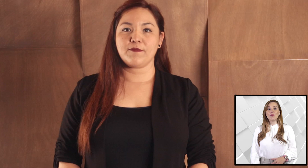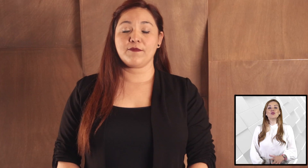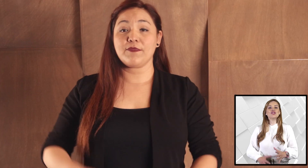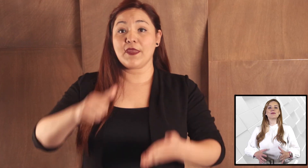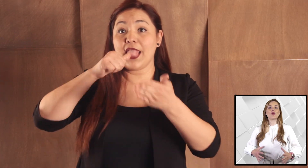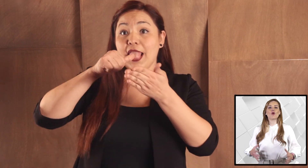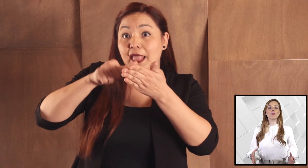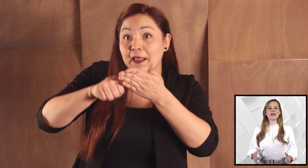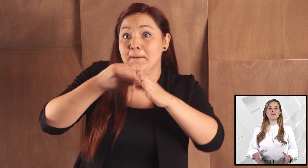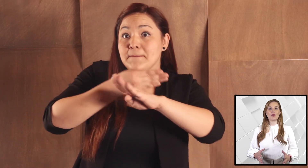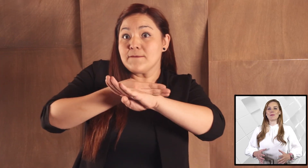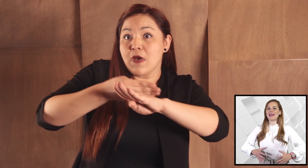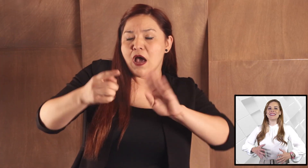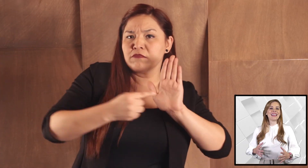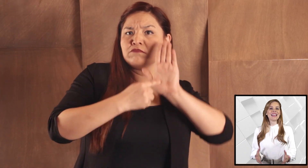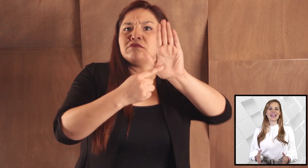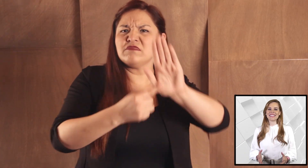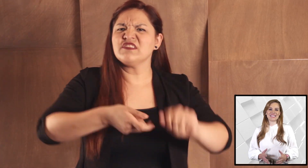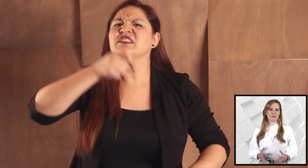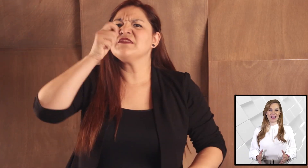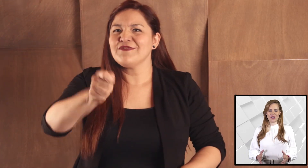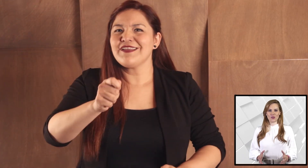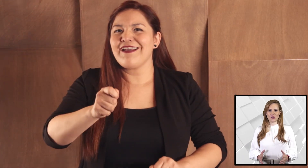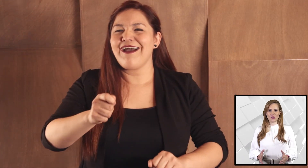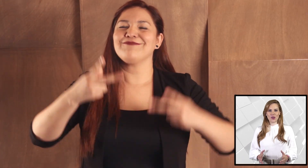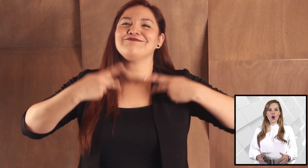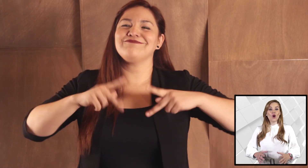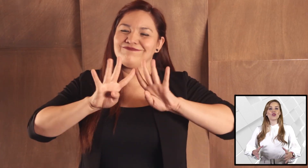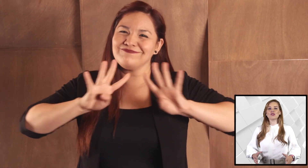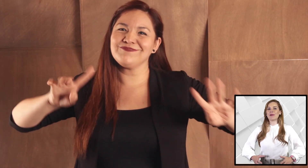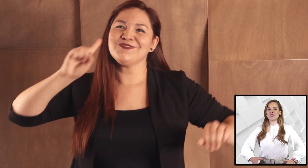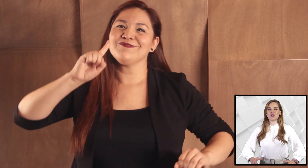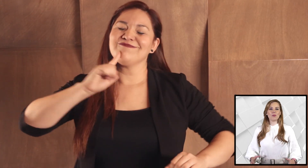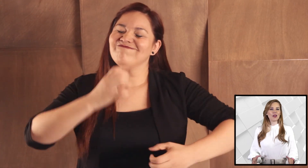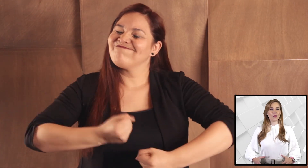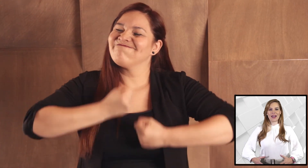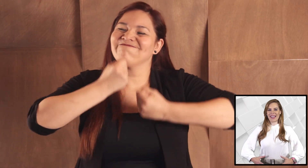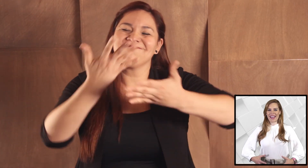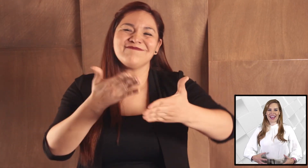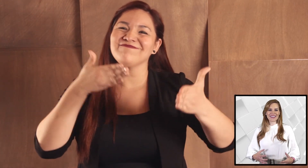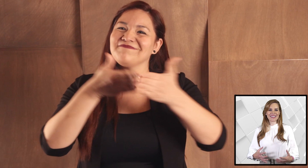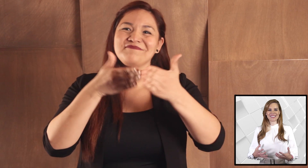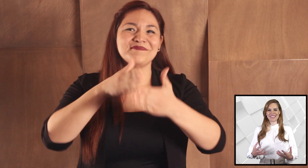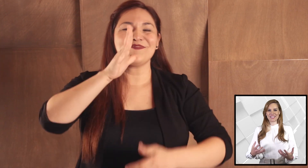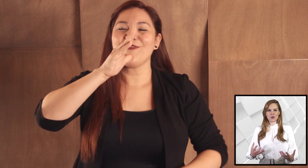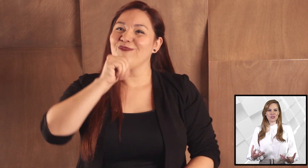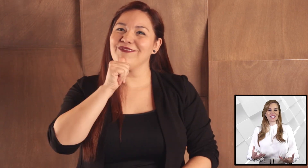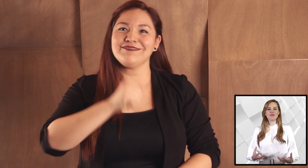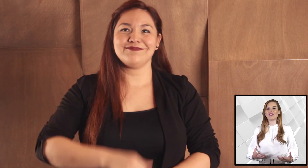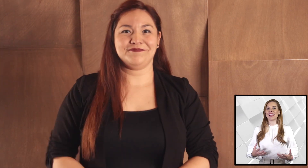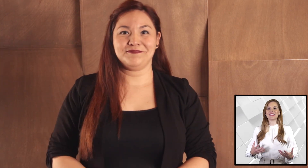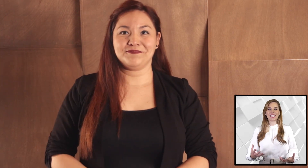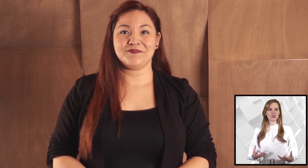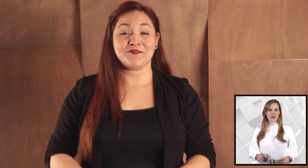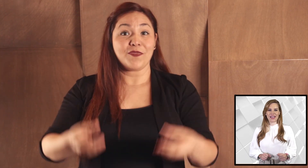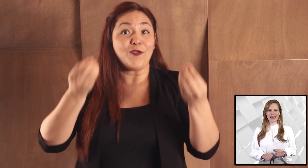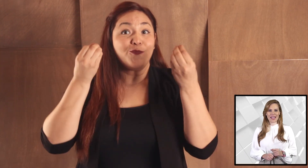Muchos se preocupan por aprender inglés desde pequeños. Otros presumen lo elegantes que se escuchan en francés o italiano.